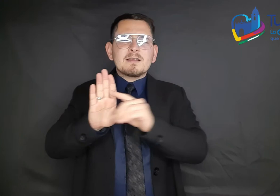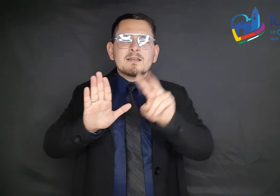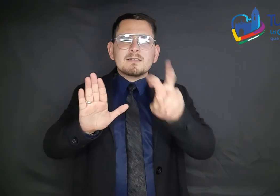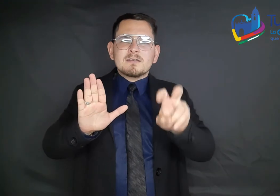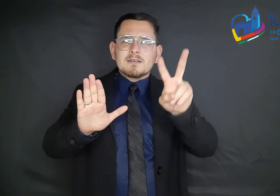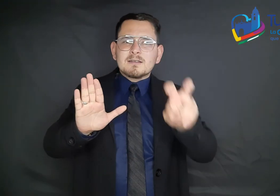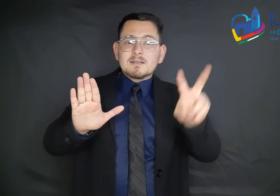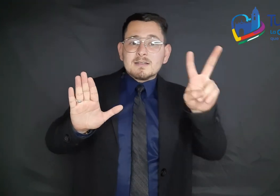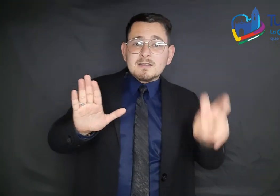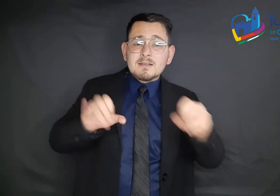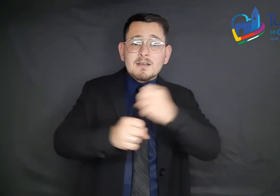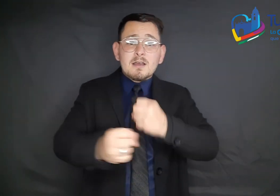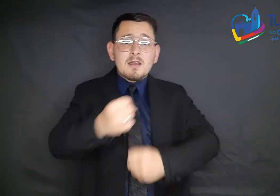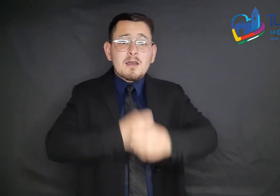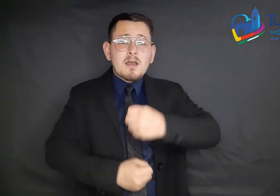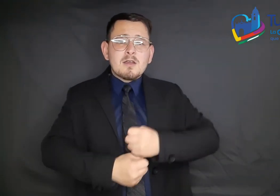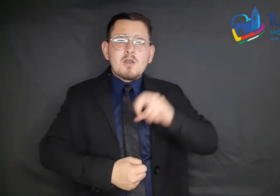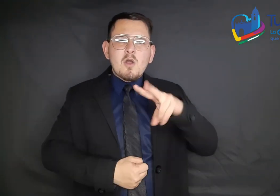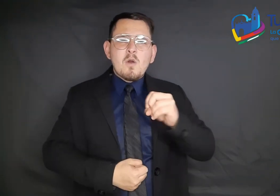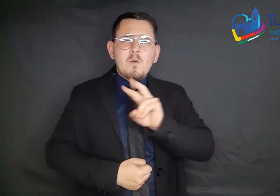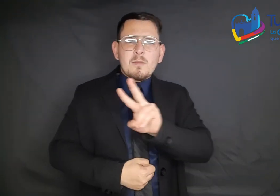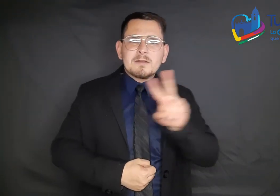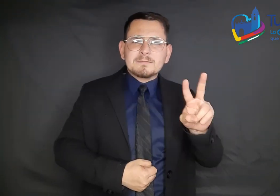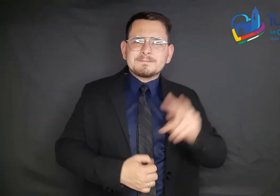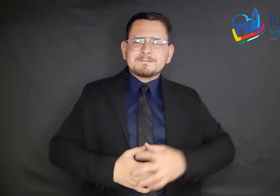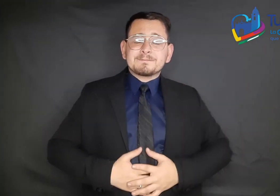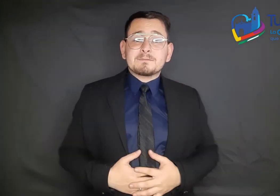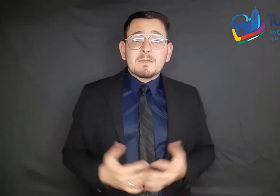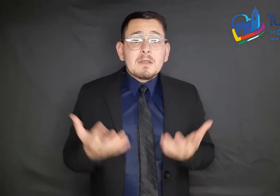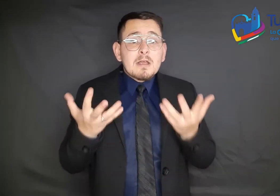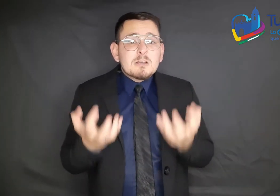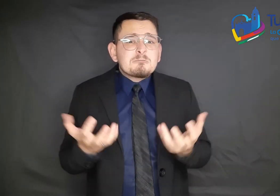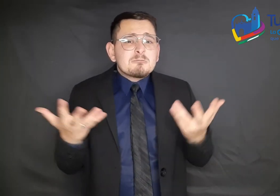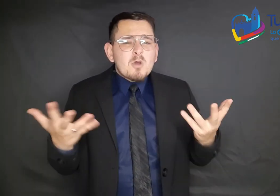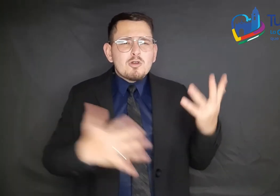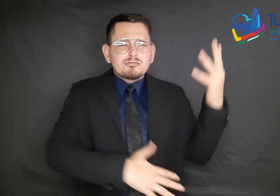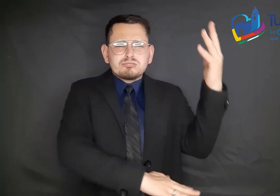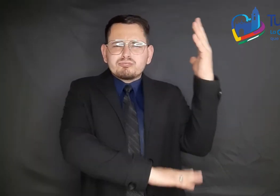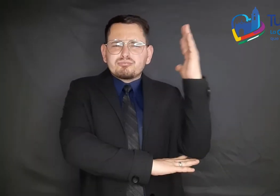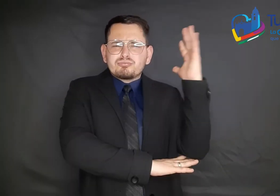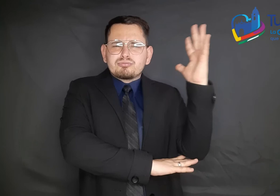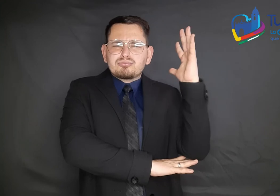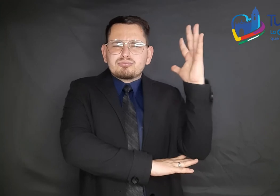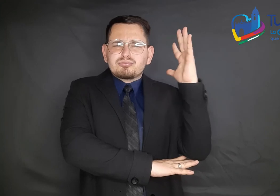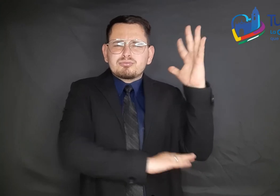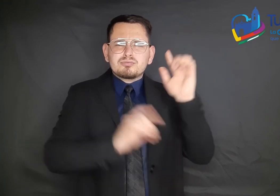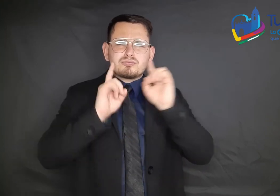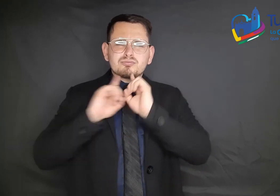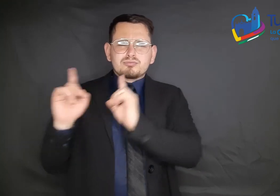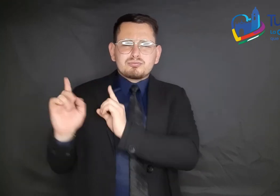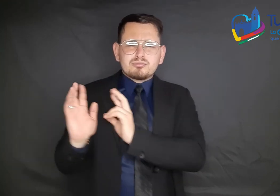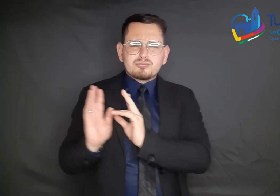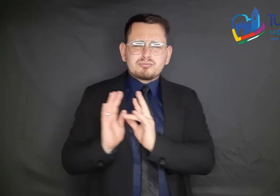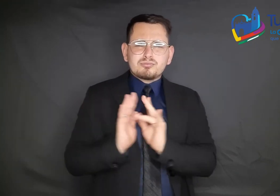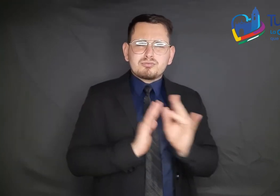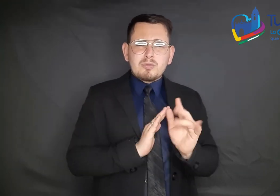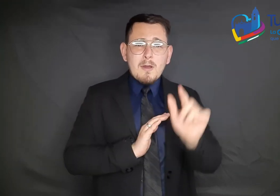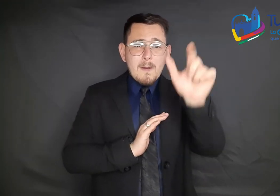Se espera que con la realización de las conferencias magistrales y de los talleres prácticos se responda a la pregunta